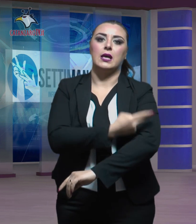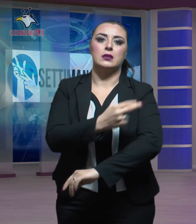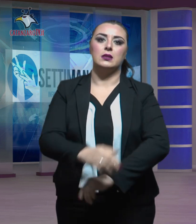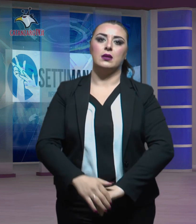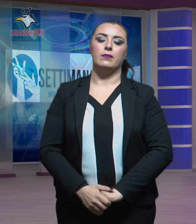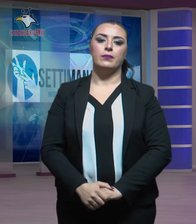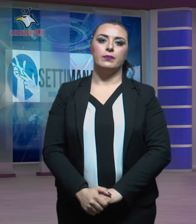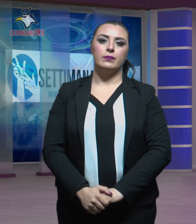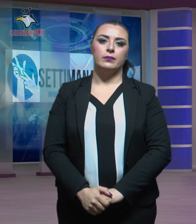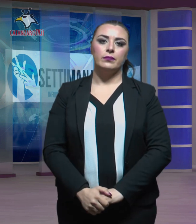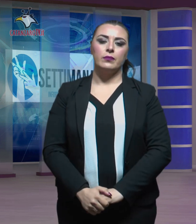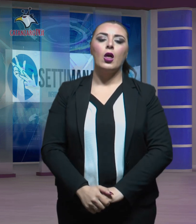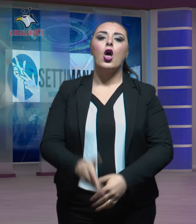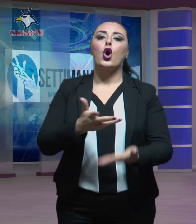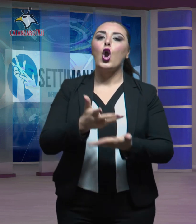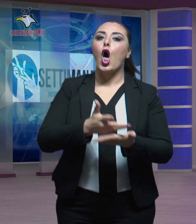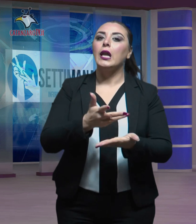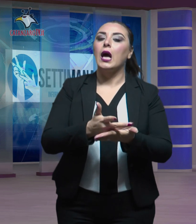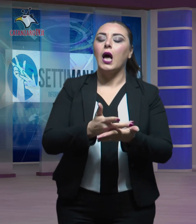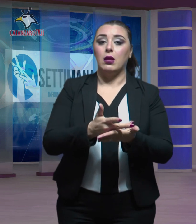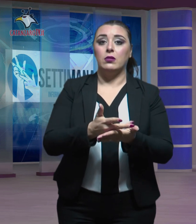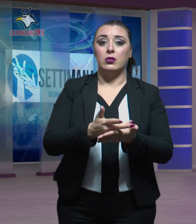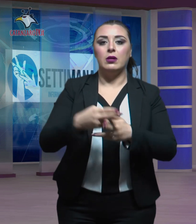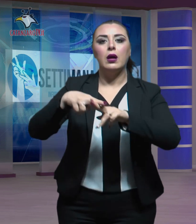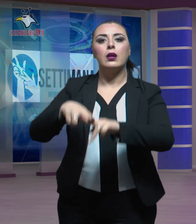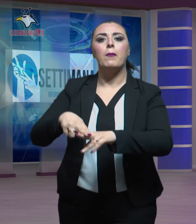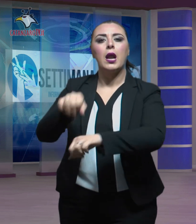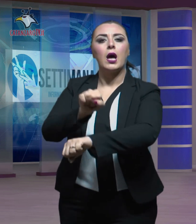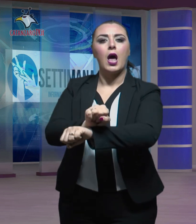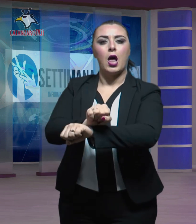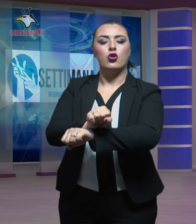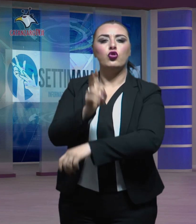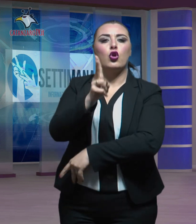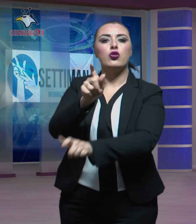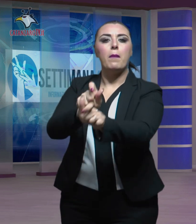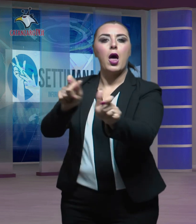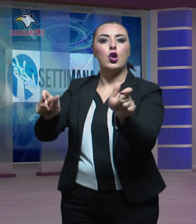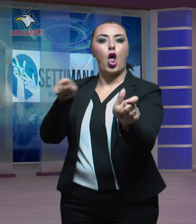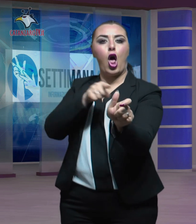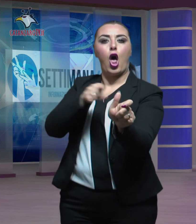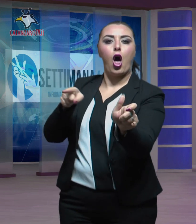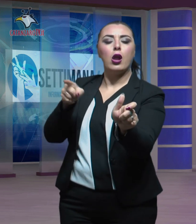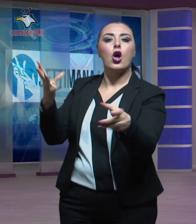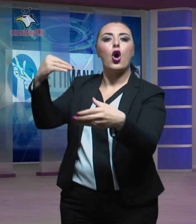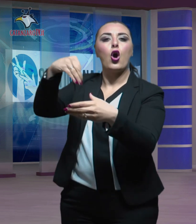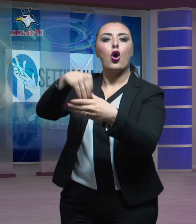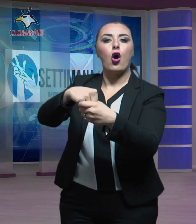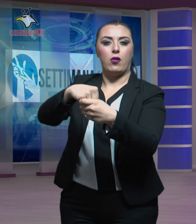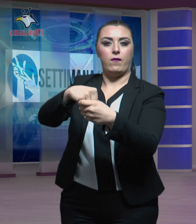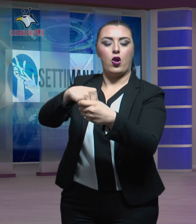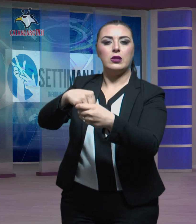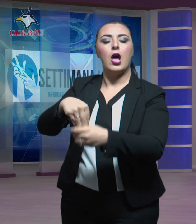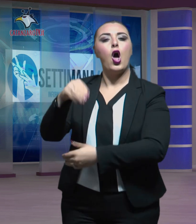Ancora cronaca, rimangono in carcere le 12 persone coinvolte nell